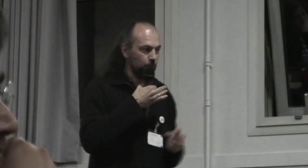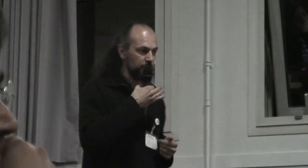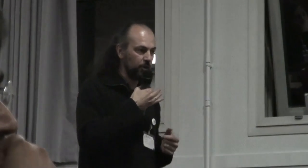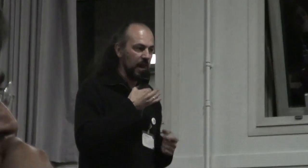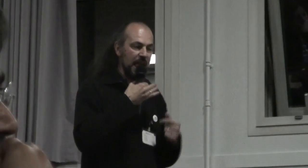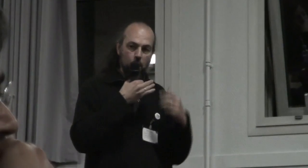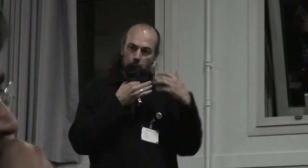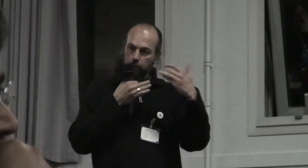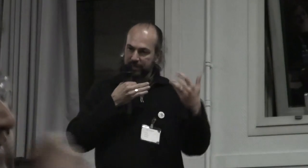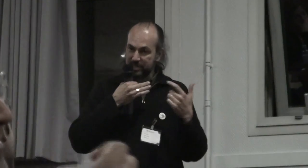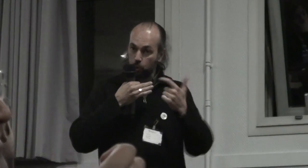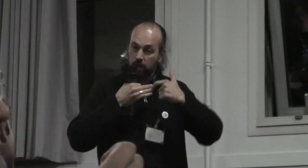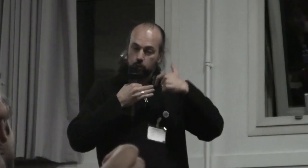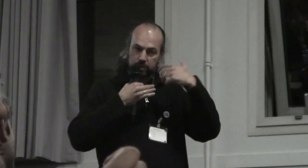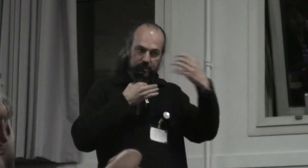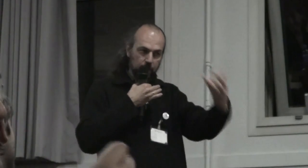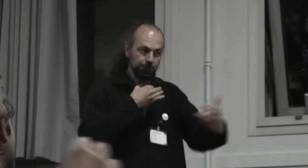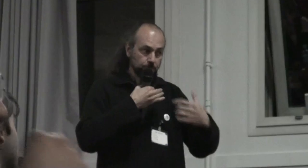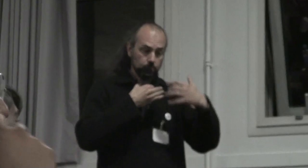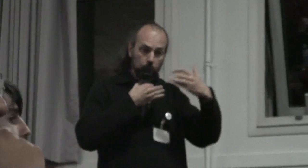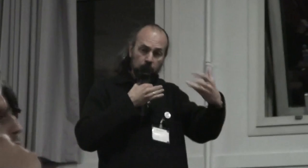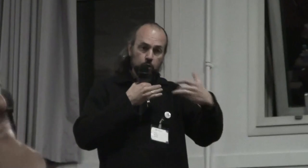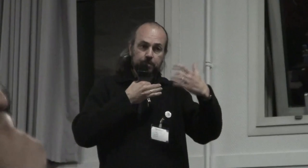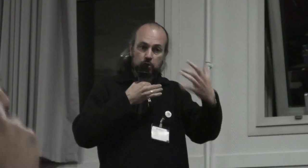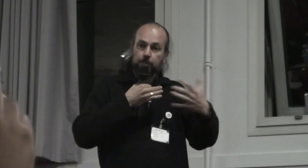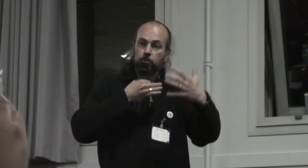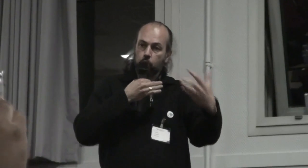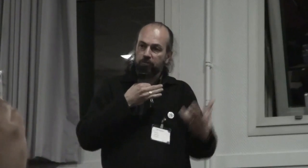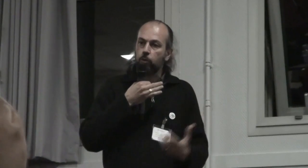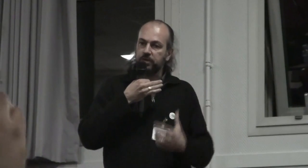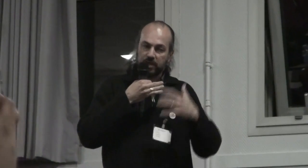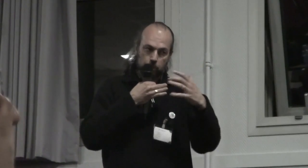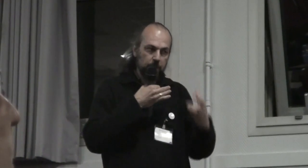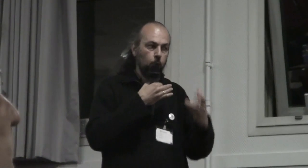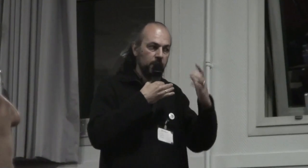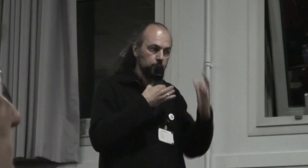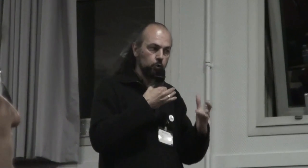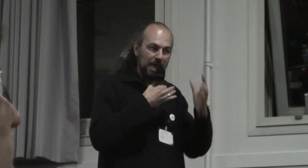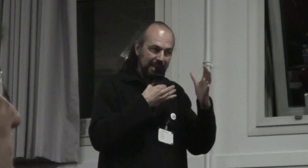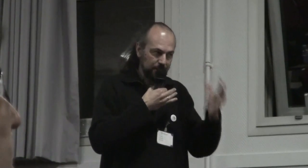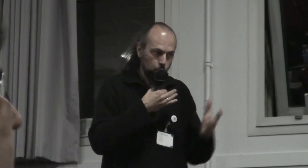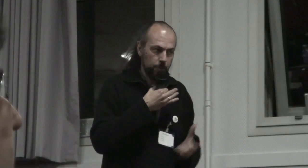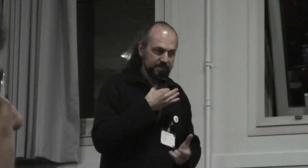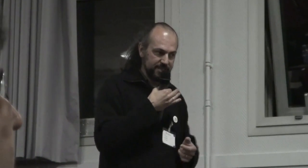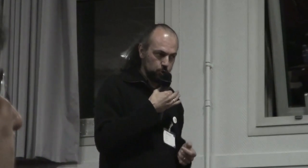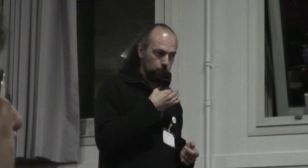cette première question là donc est-ce qu'on n pas tout simplement confrontés à ce même problème de la normalisation